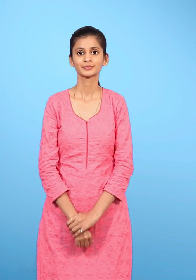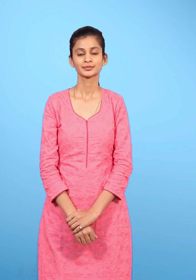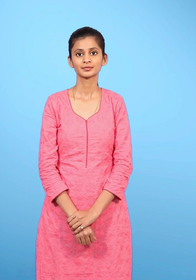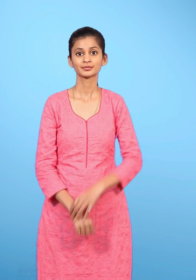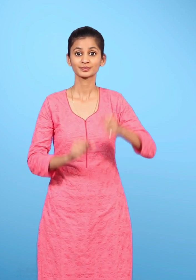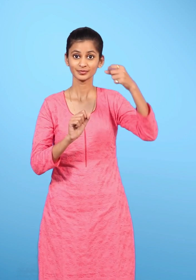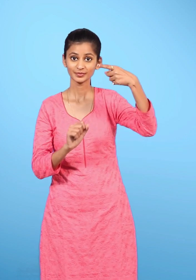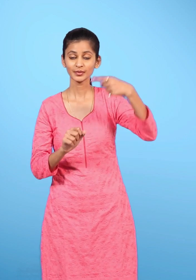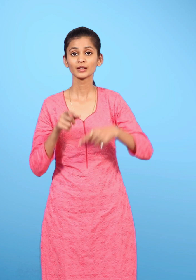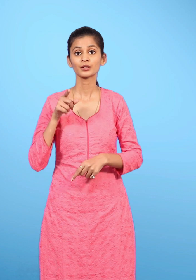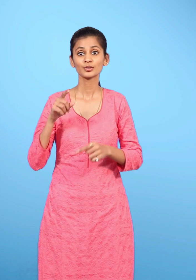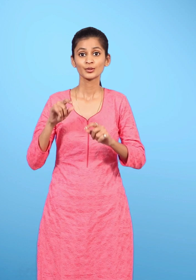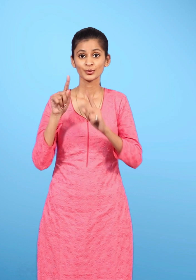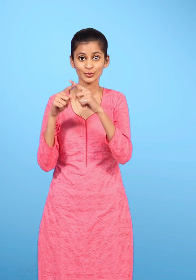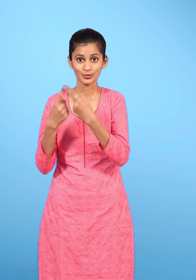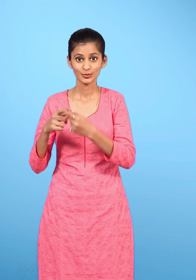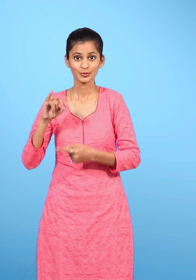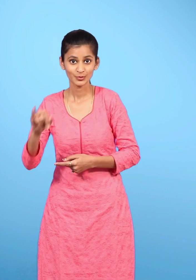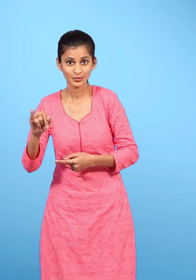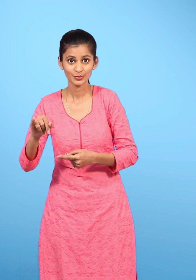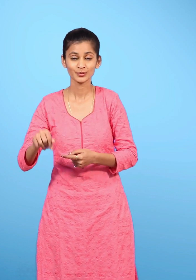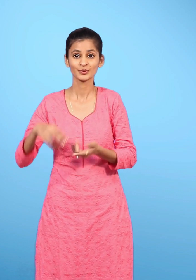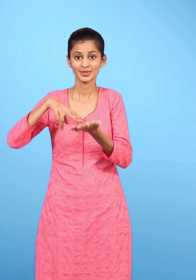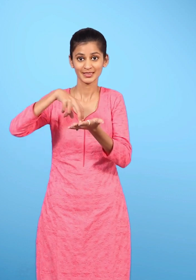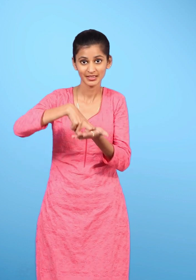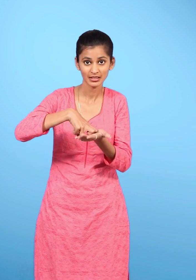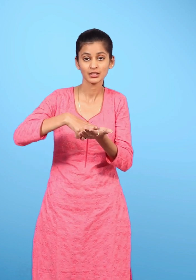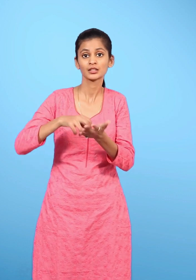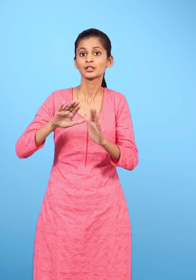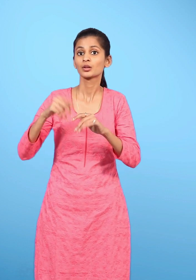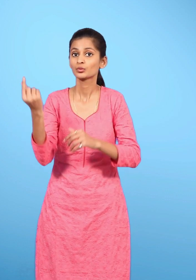टॉयलेट सीख का ठीक से इस्तेमाल करें